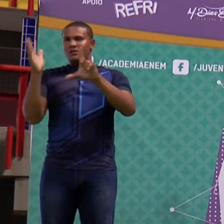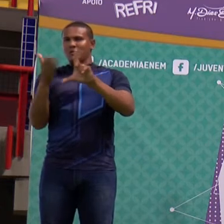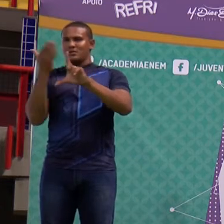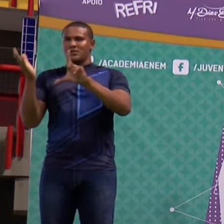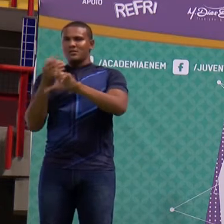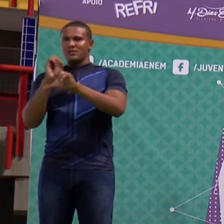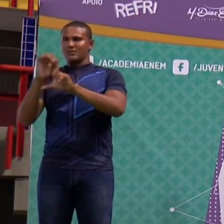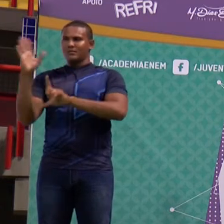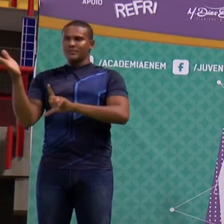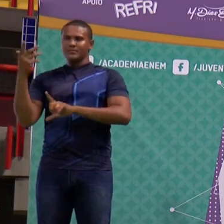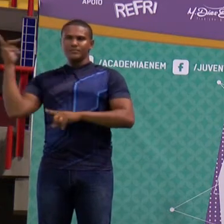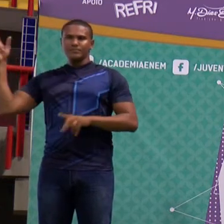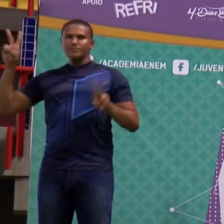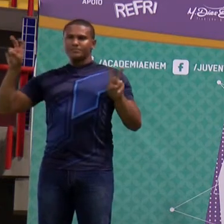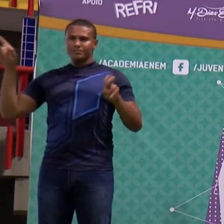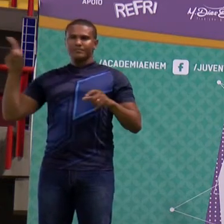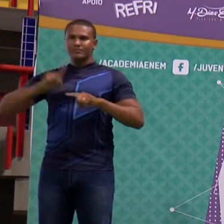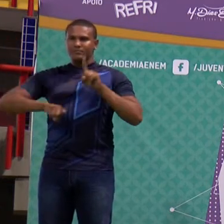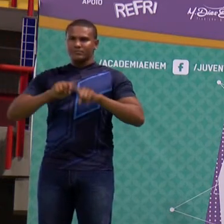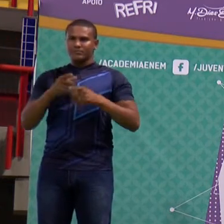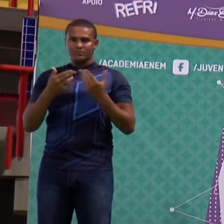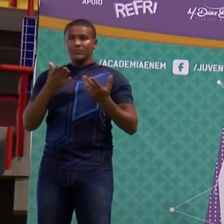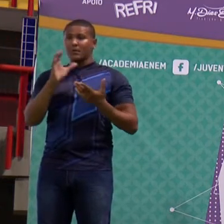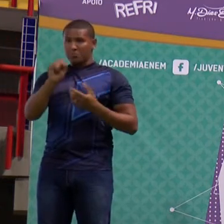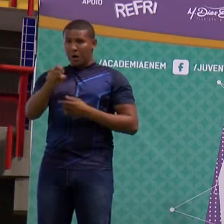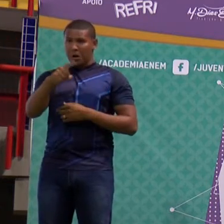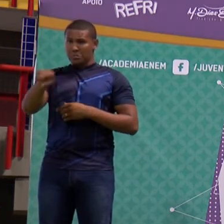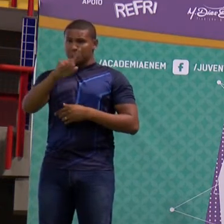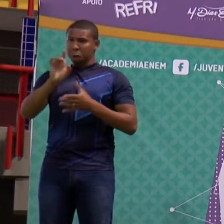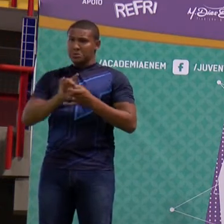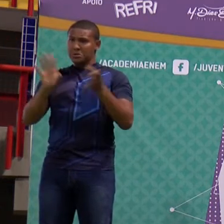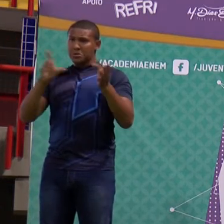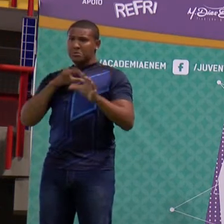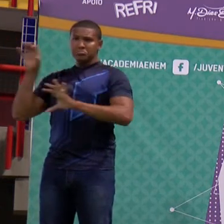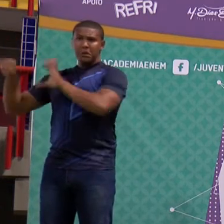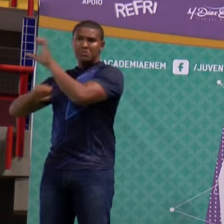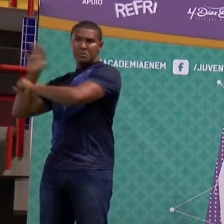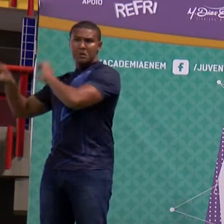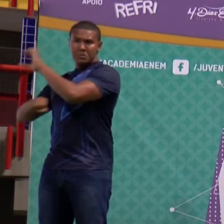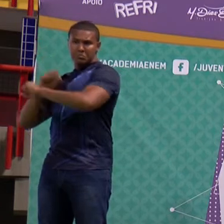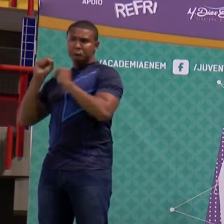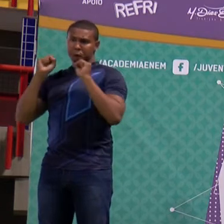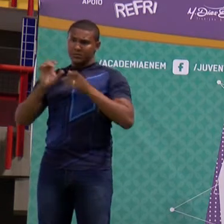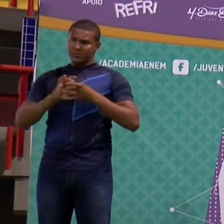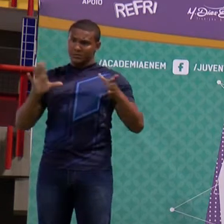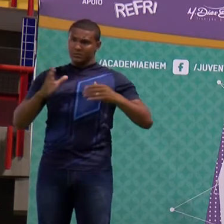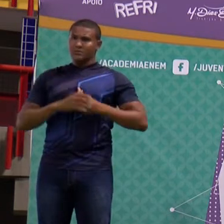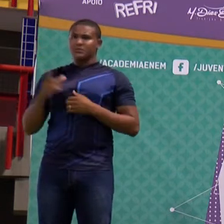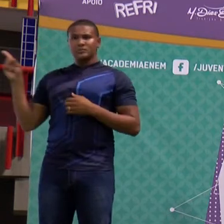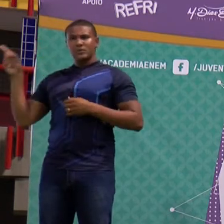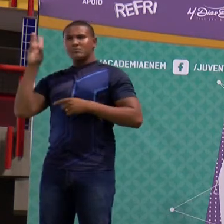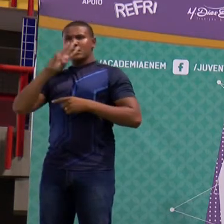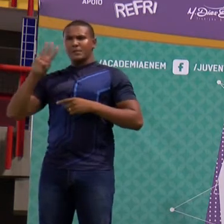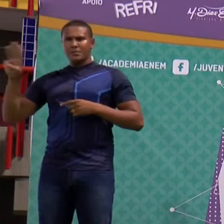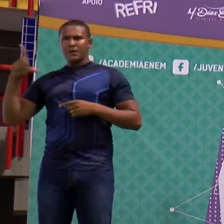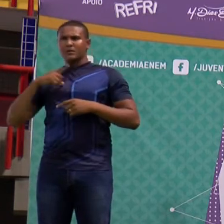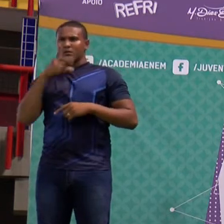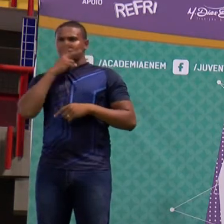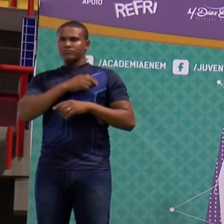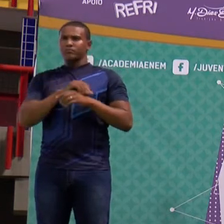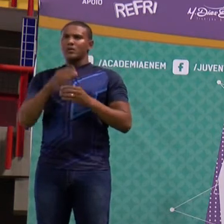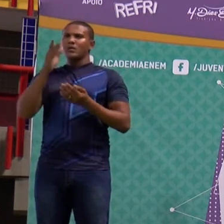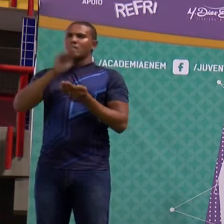material de data show que eu tenho, certo? E que vocês podem o quê? Pegar à vontade esse material. Esse link aí vai dar acesso a uma pasta de Dropbox,